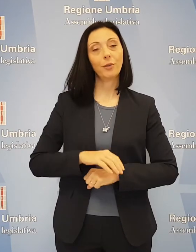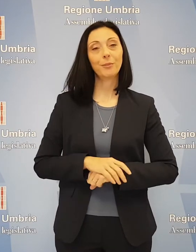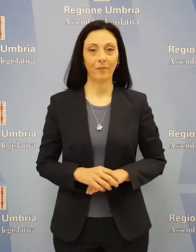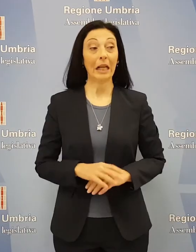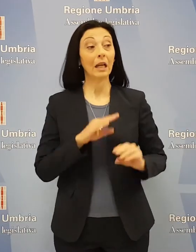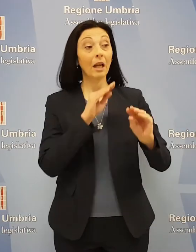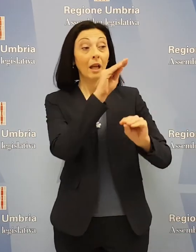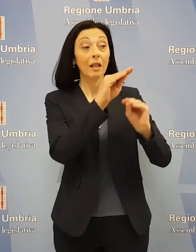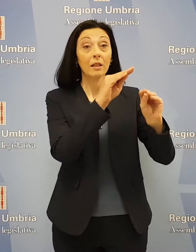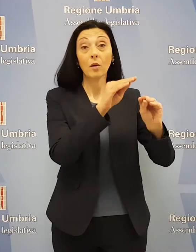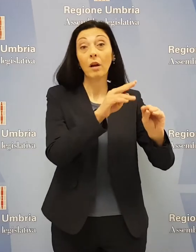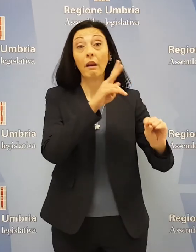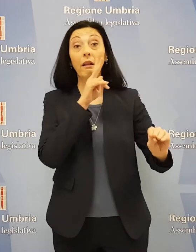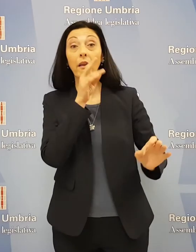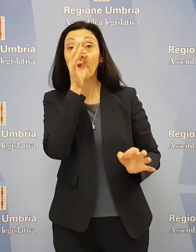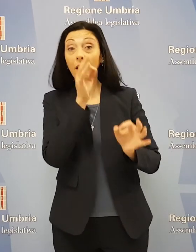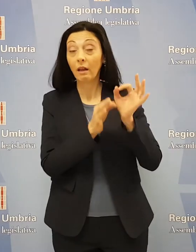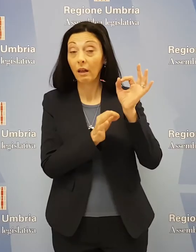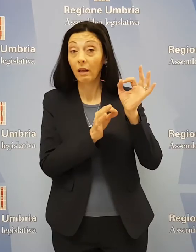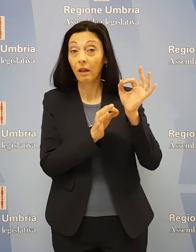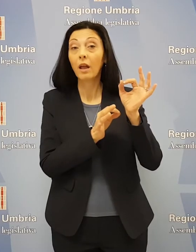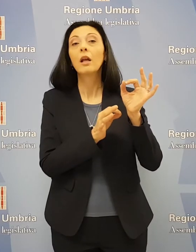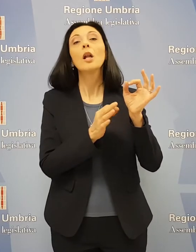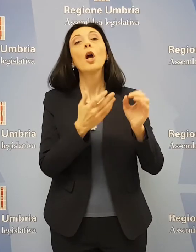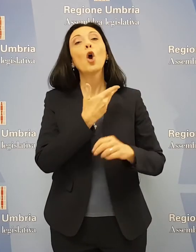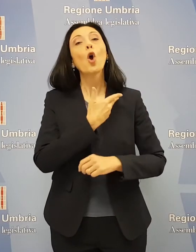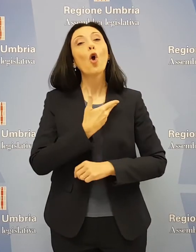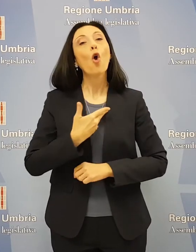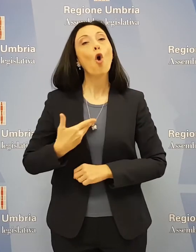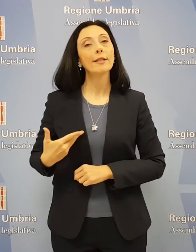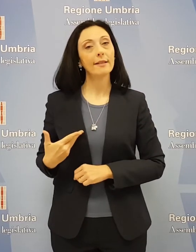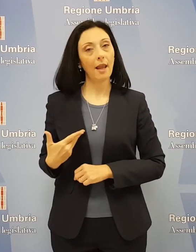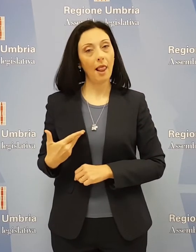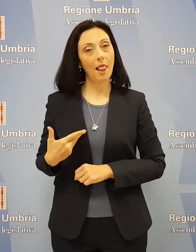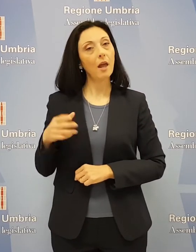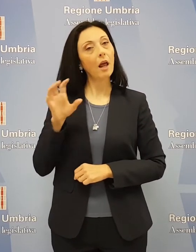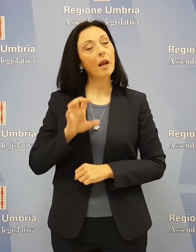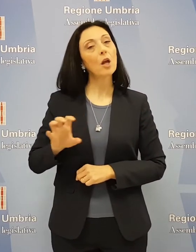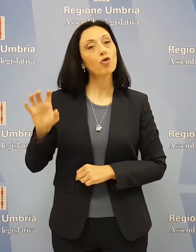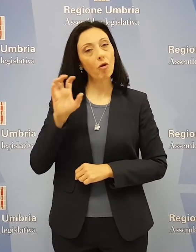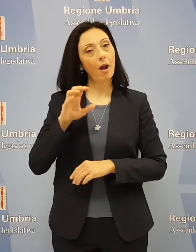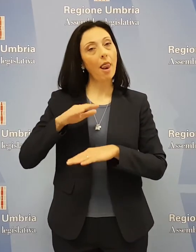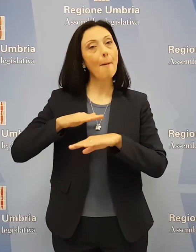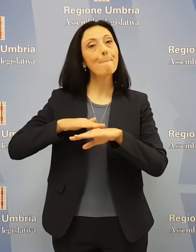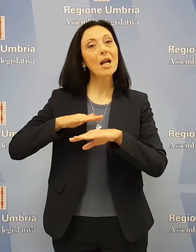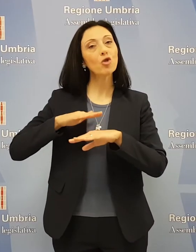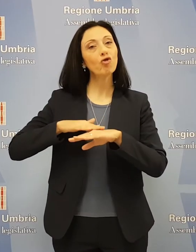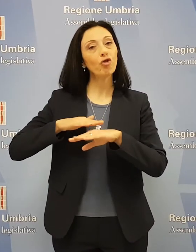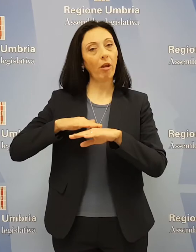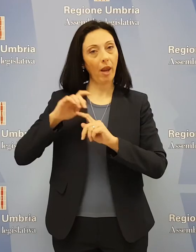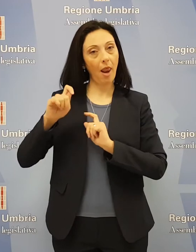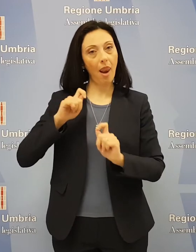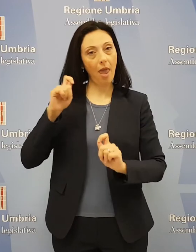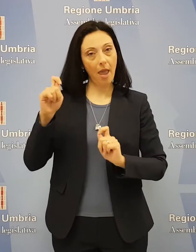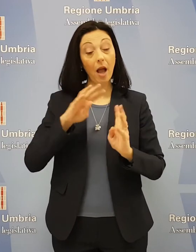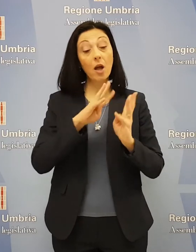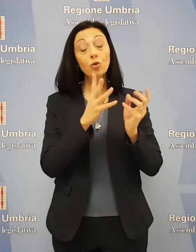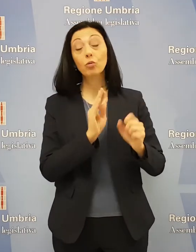Nelle interrogazioni a risposta rapida, il question time, il consigliere regionale Valerio Mancini della Lega ha interrogato la